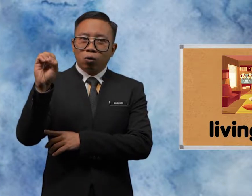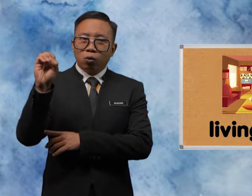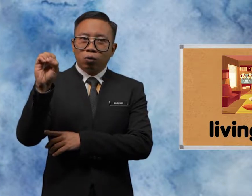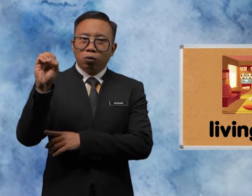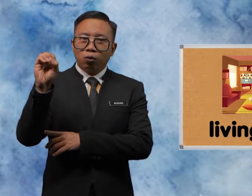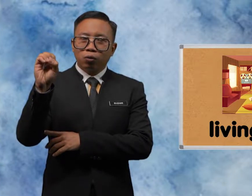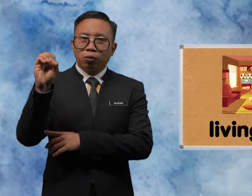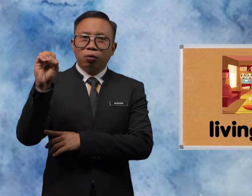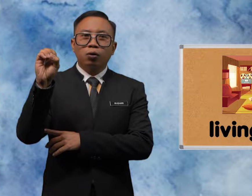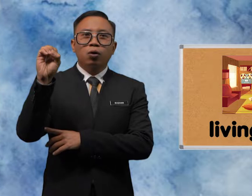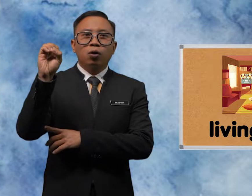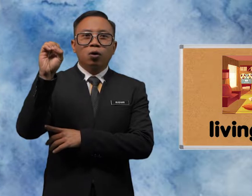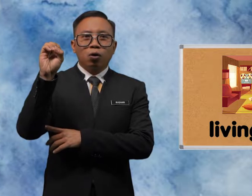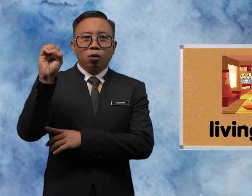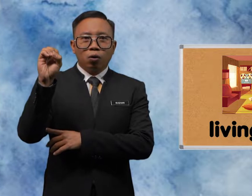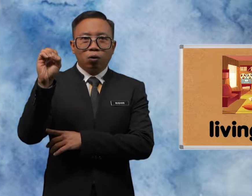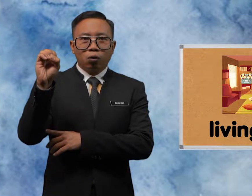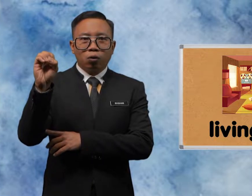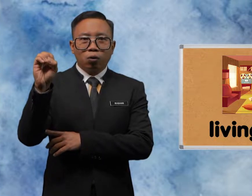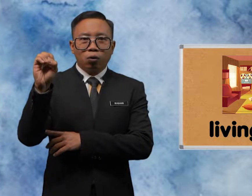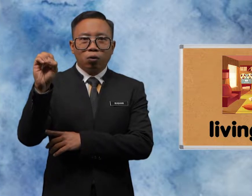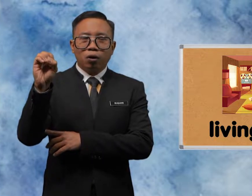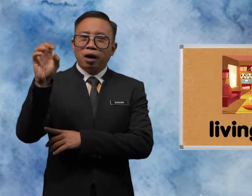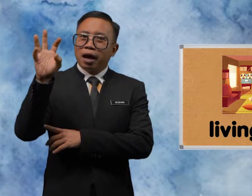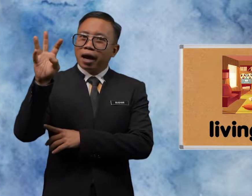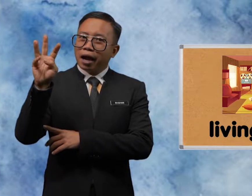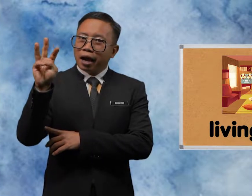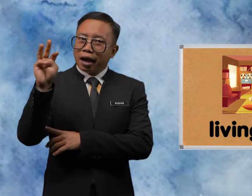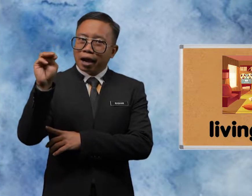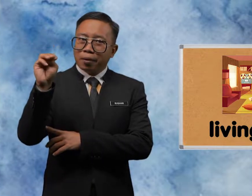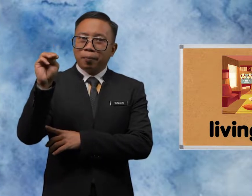O, O, M,